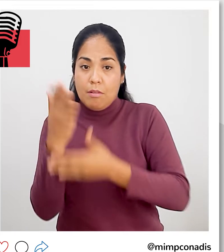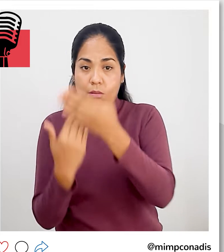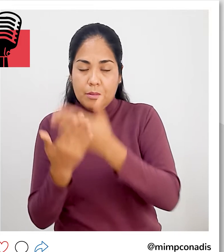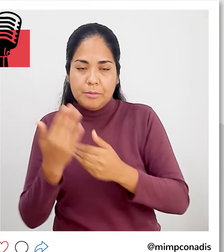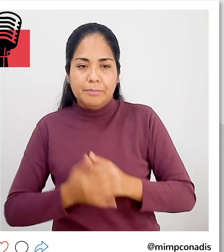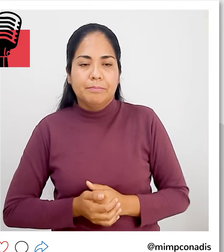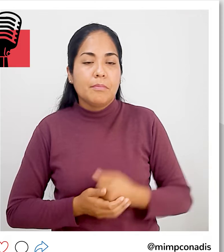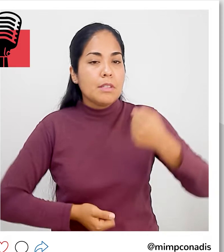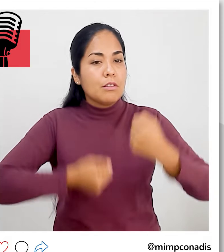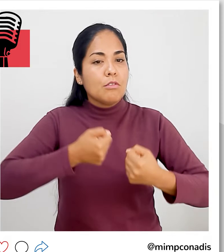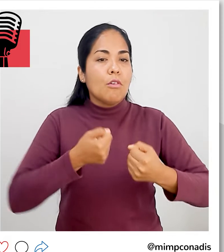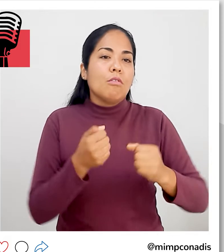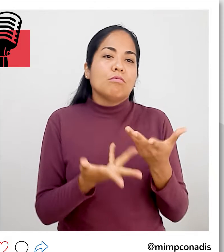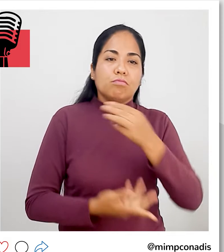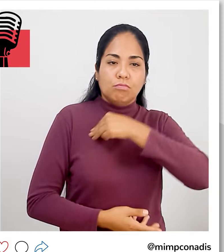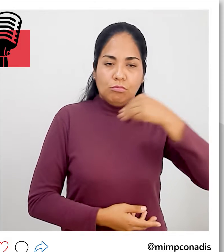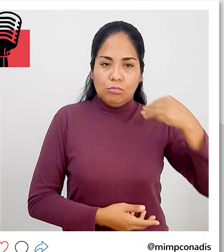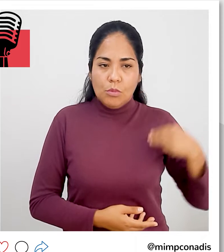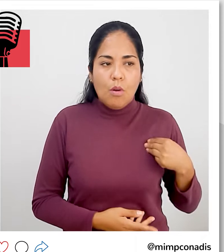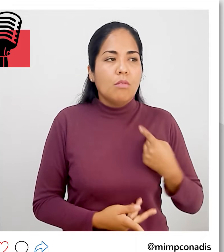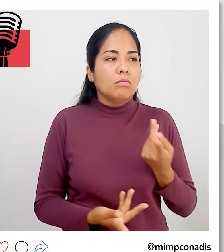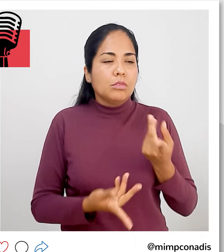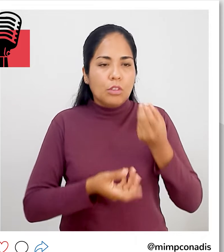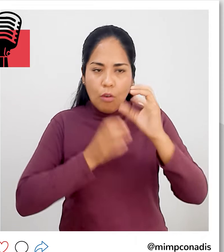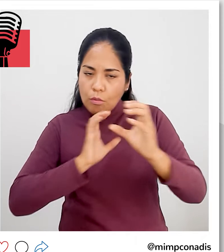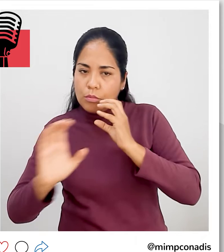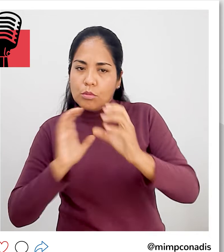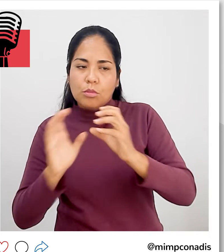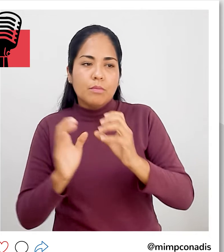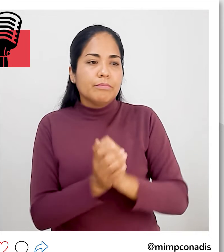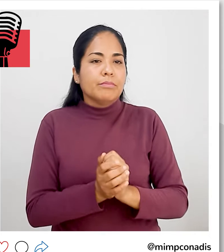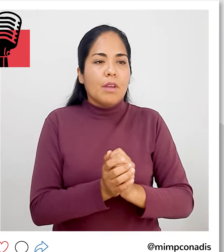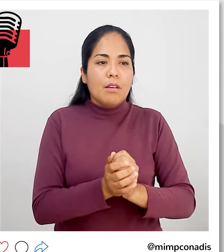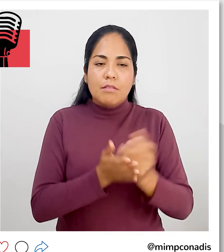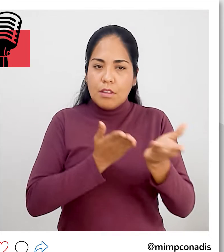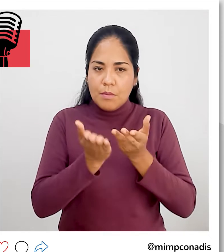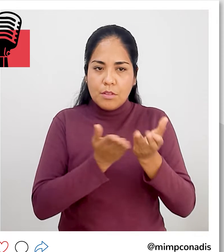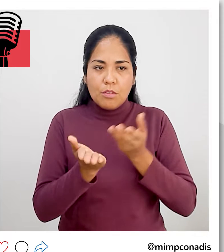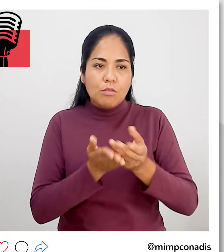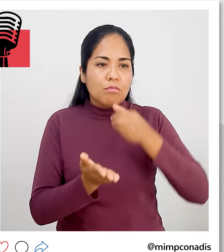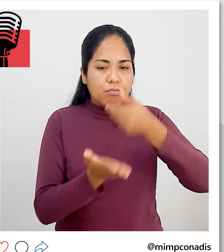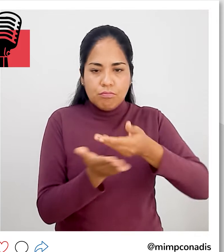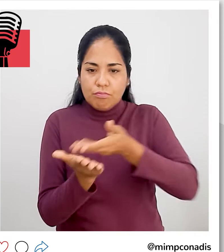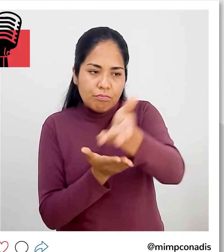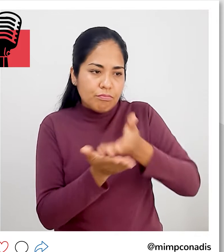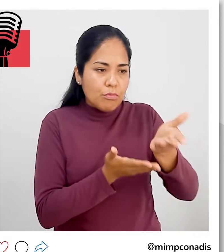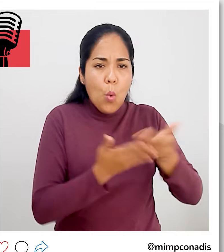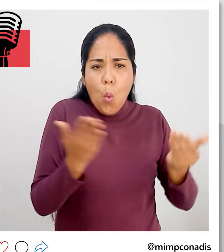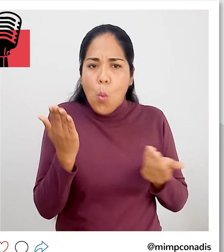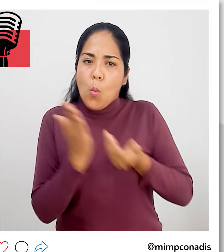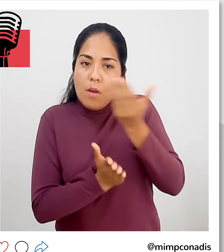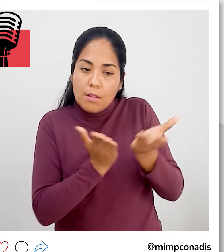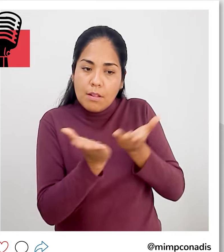El Ministerio de Transportes y Comunicaciones a través de los Servicios Postales del Perú, CERPOS, lanzó su servicio de